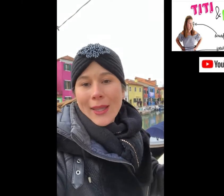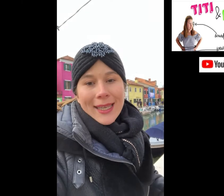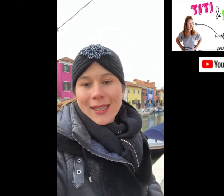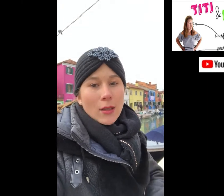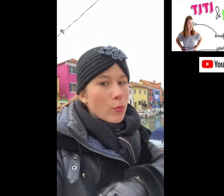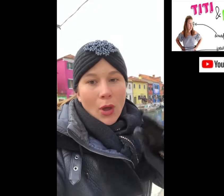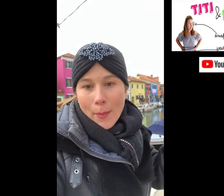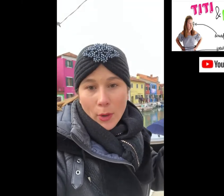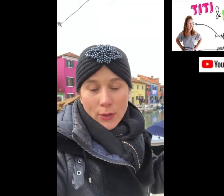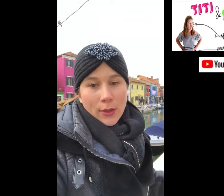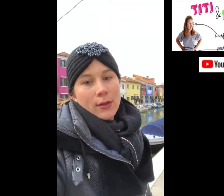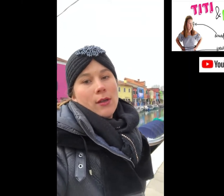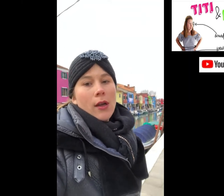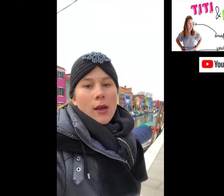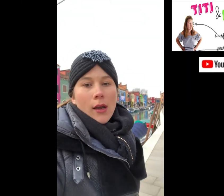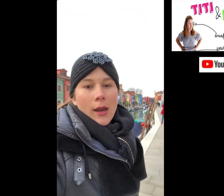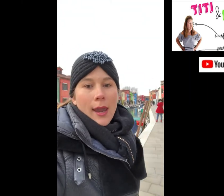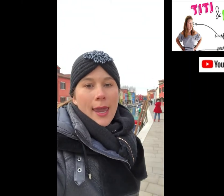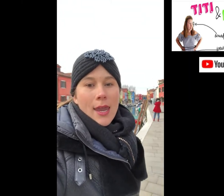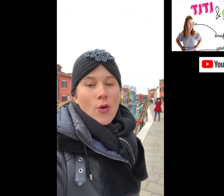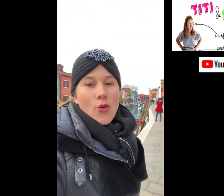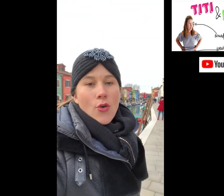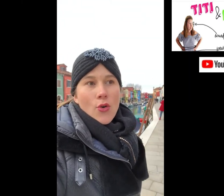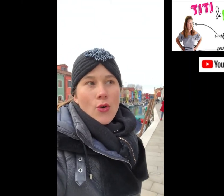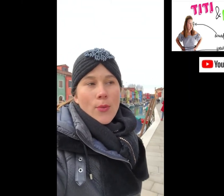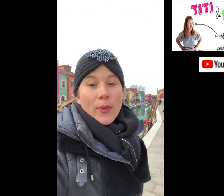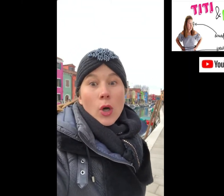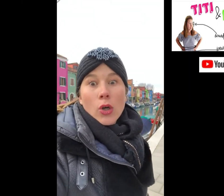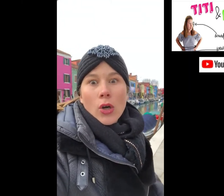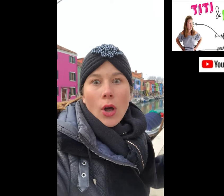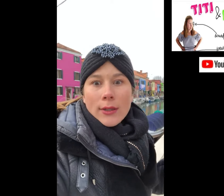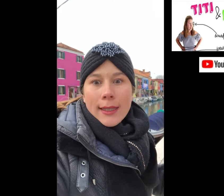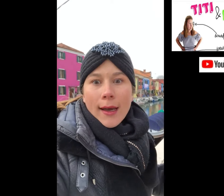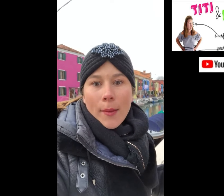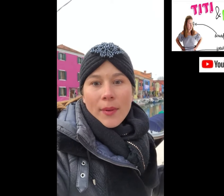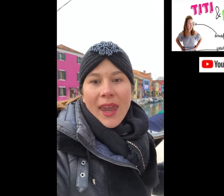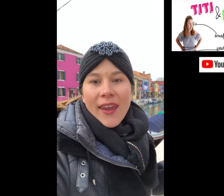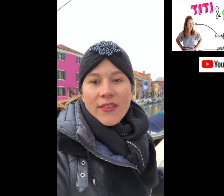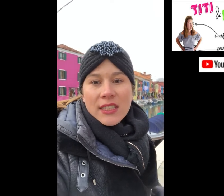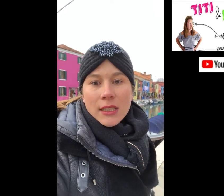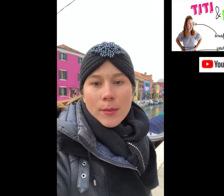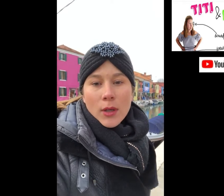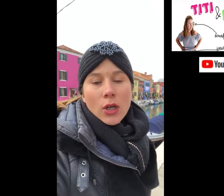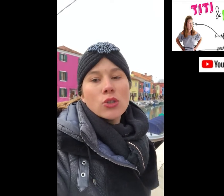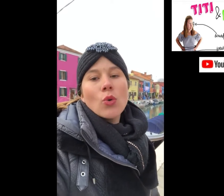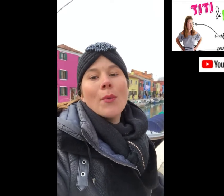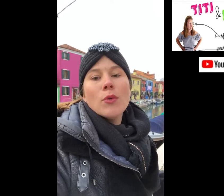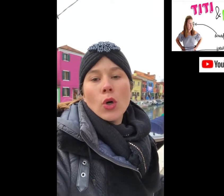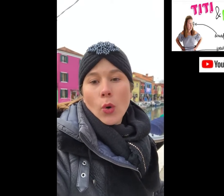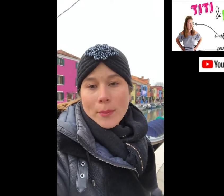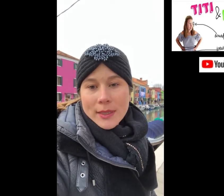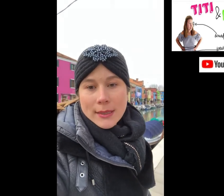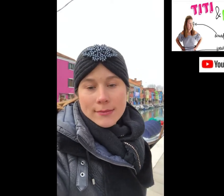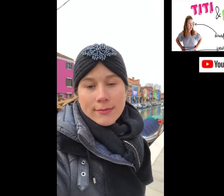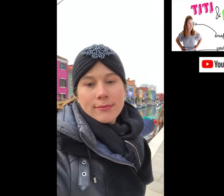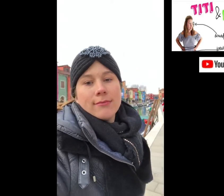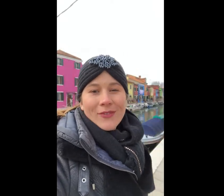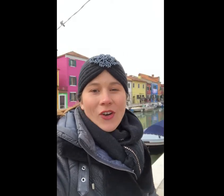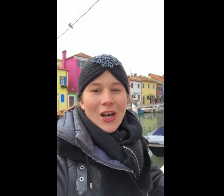internet, peu importe. Et que l'handicapé est visible, soit mieux compris. Je